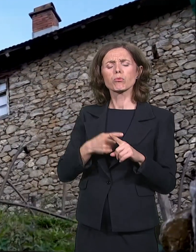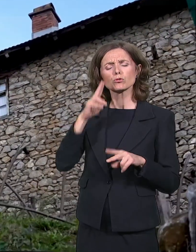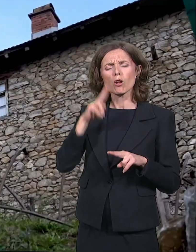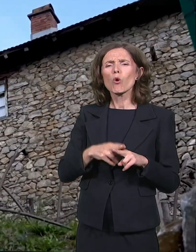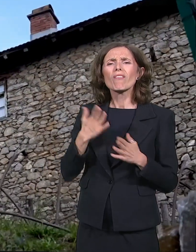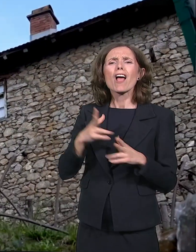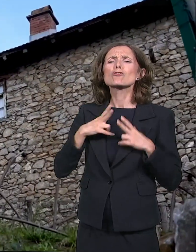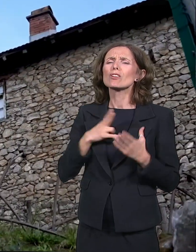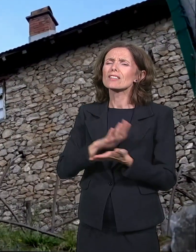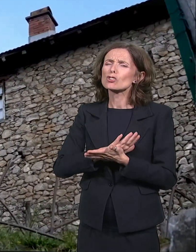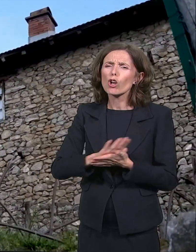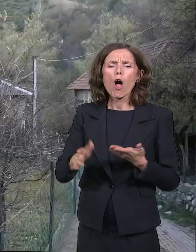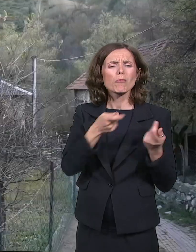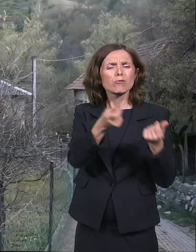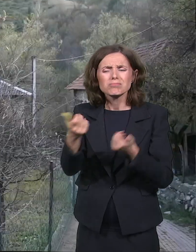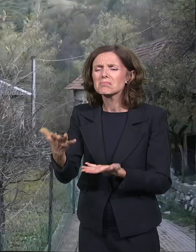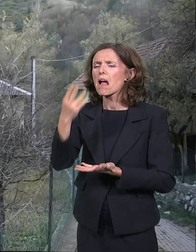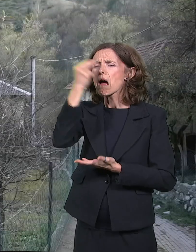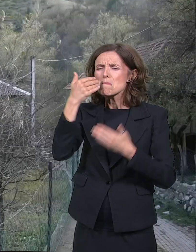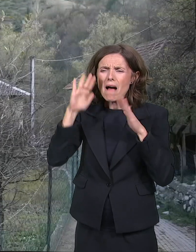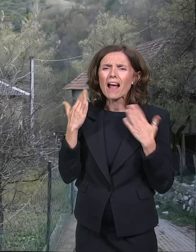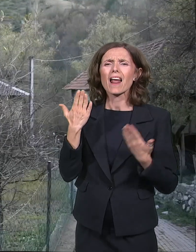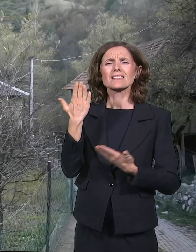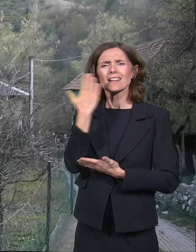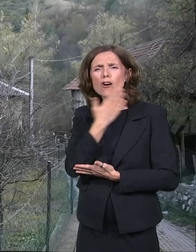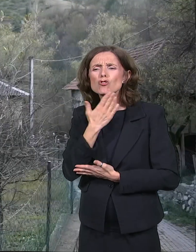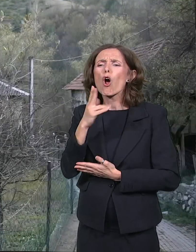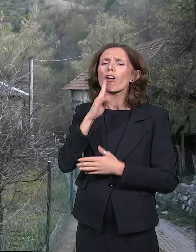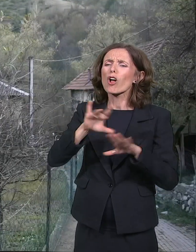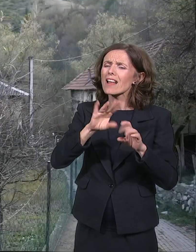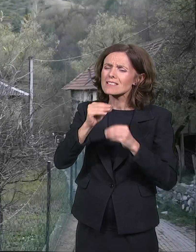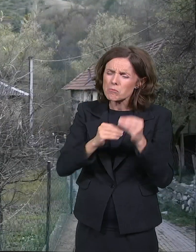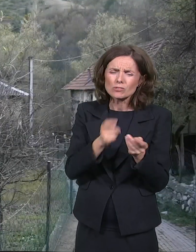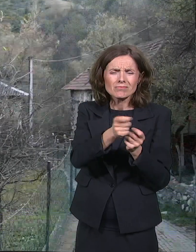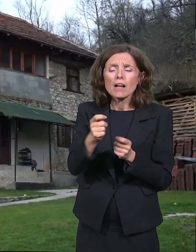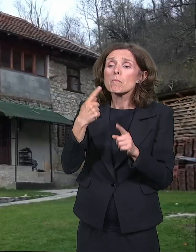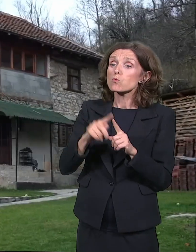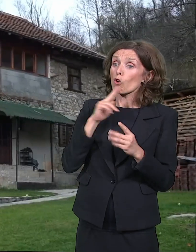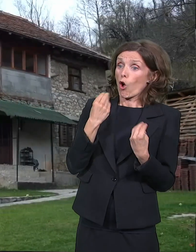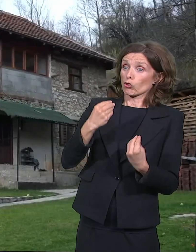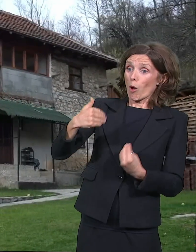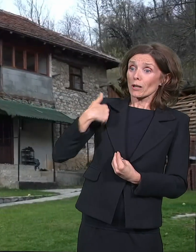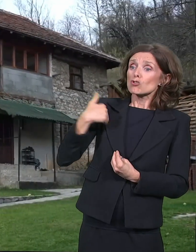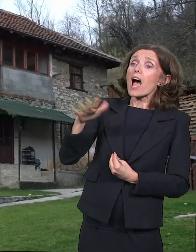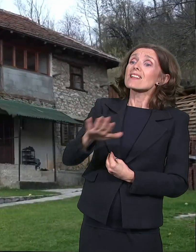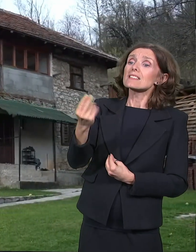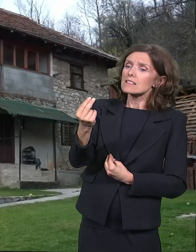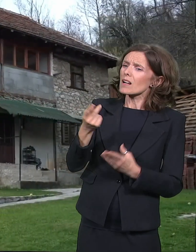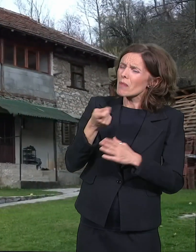pomagao manastire, škole, sirotišta i davao stipendije mnogobrojnim dobrim učenicima iz stare Srbije.